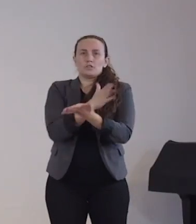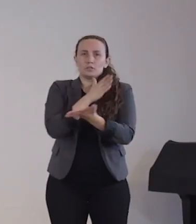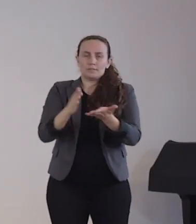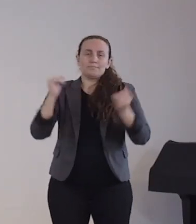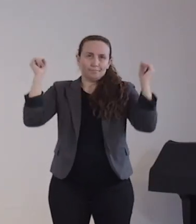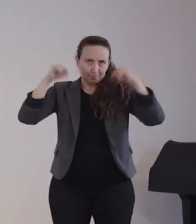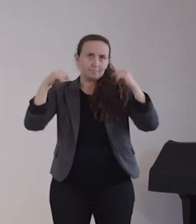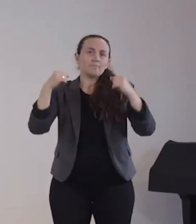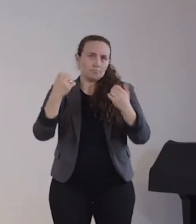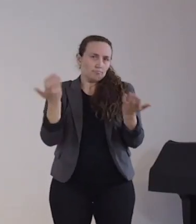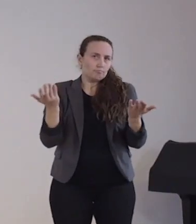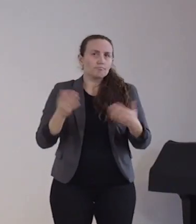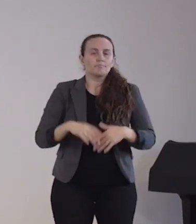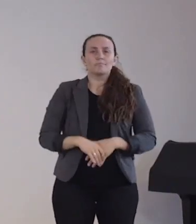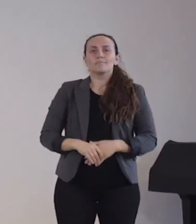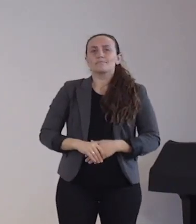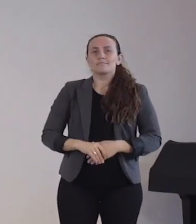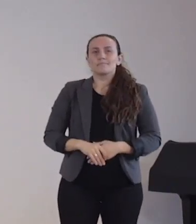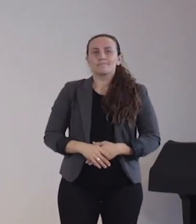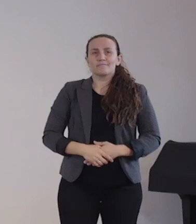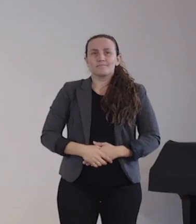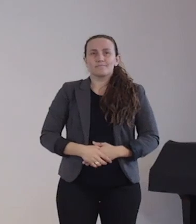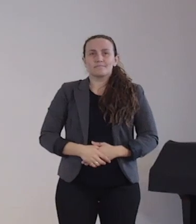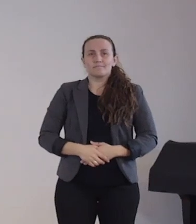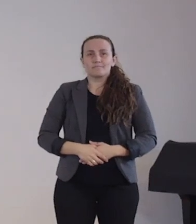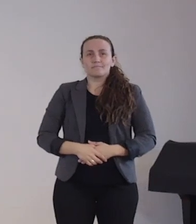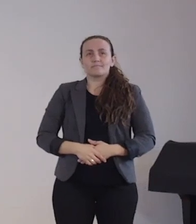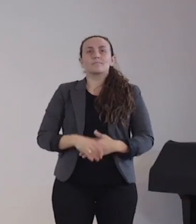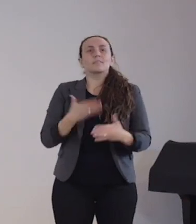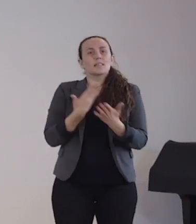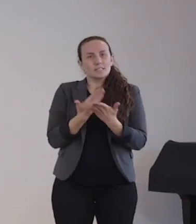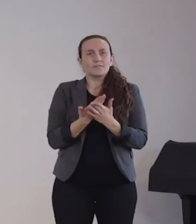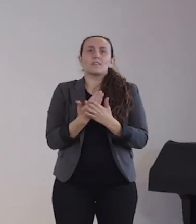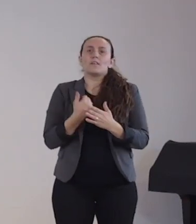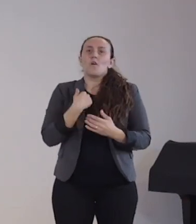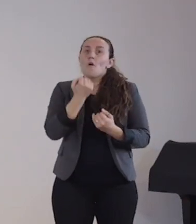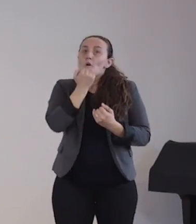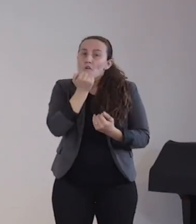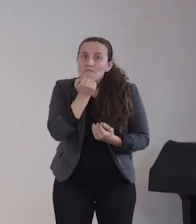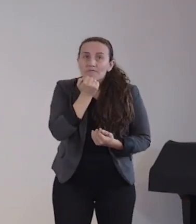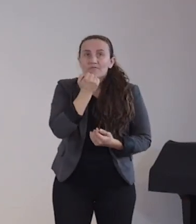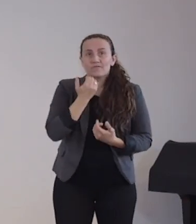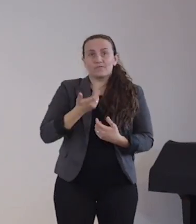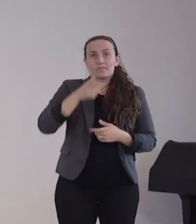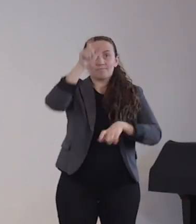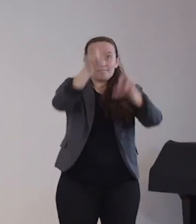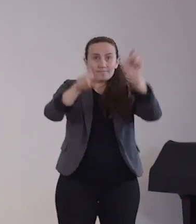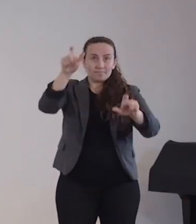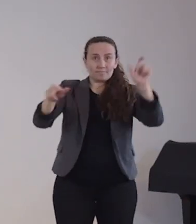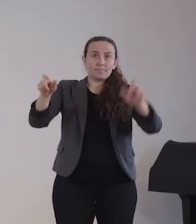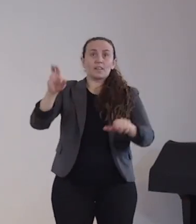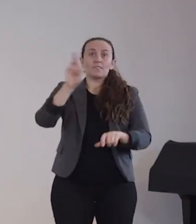Aus diesem Grunde hoffe ich, dass sich gerade dieser Personenkreis an uns wendet, damit wir mit Ihnen zusammen